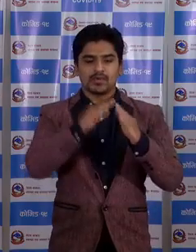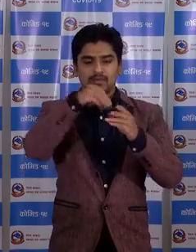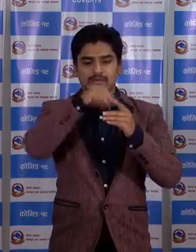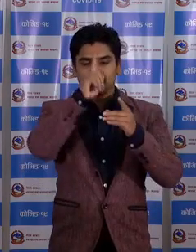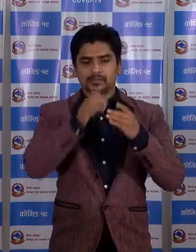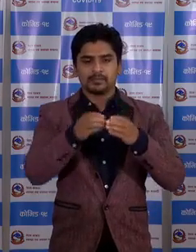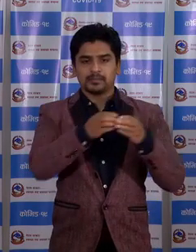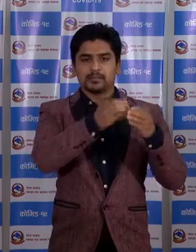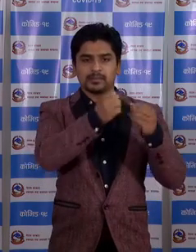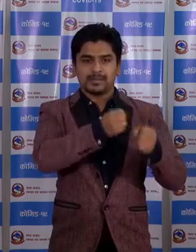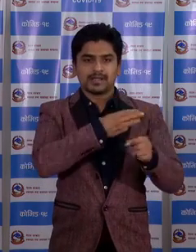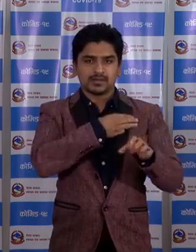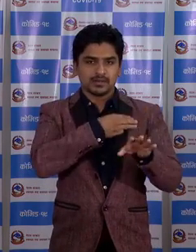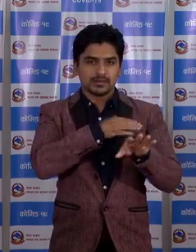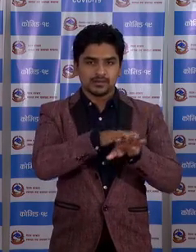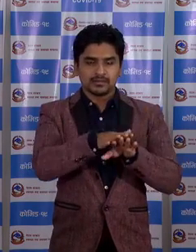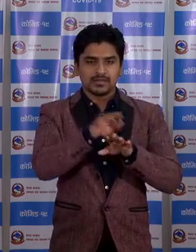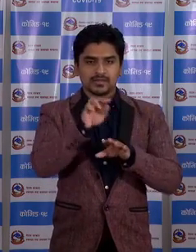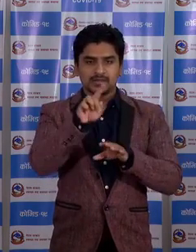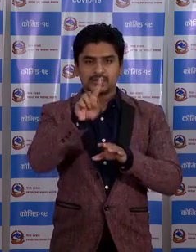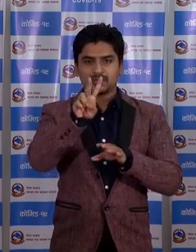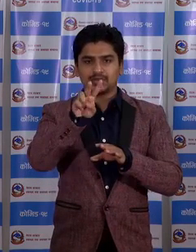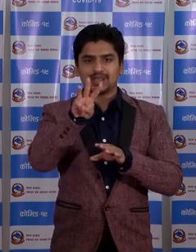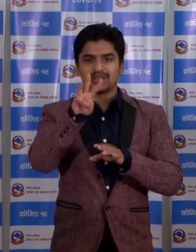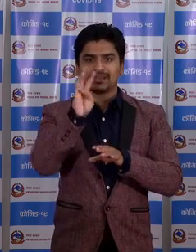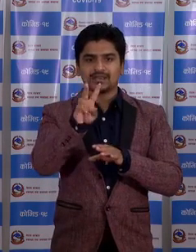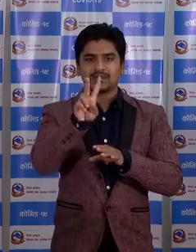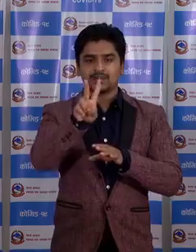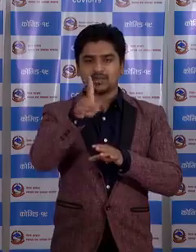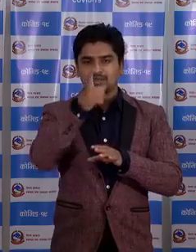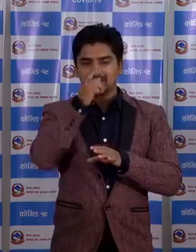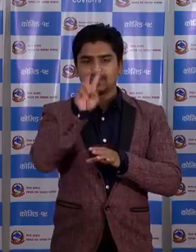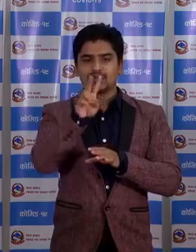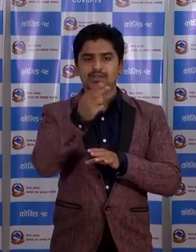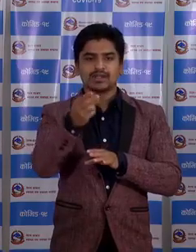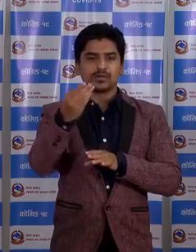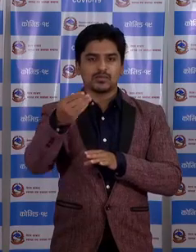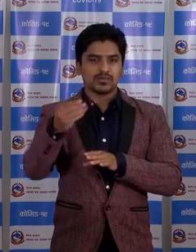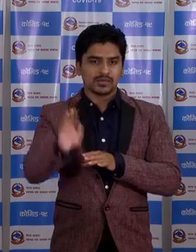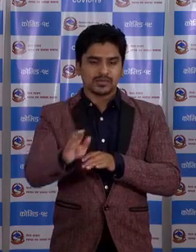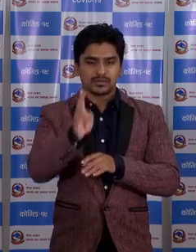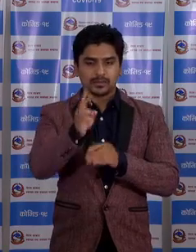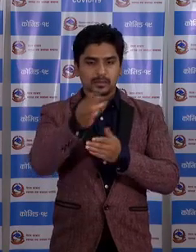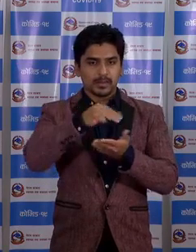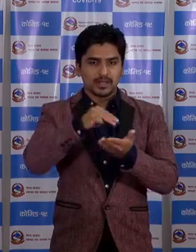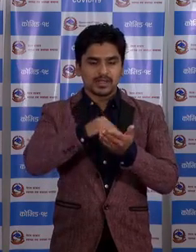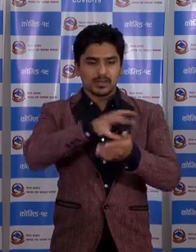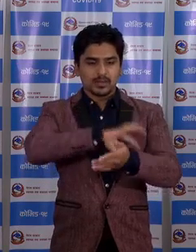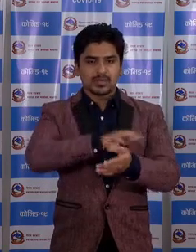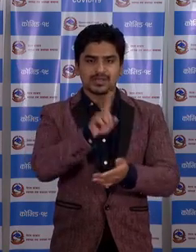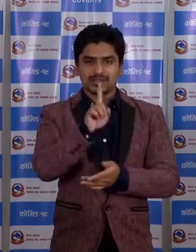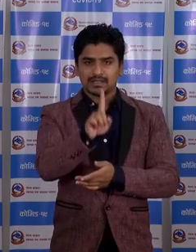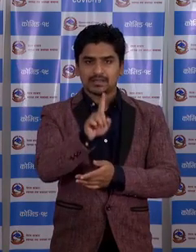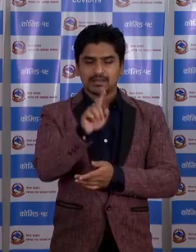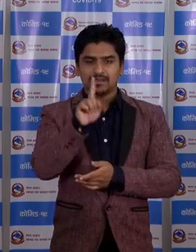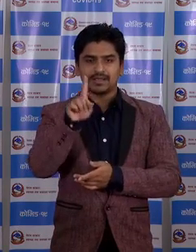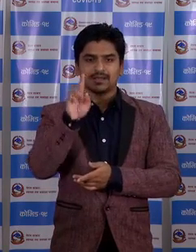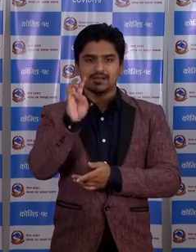प्रदेश नम्मर दुई